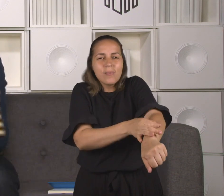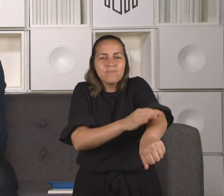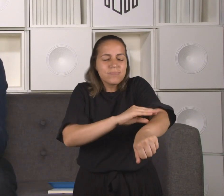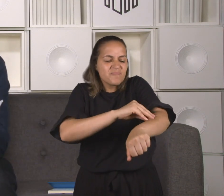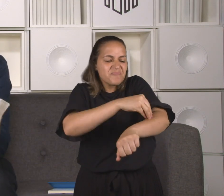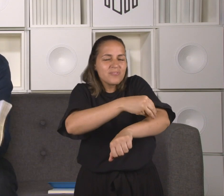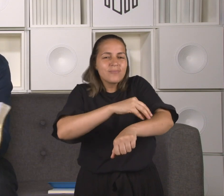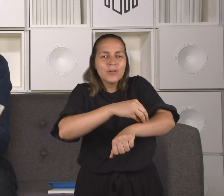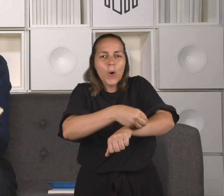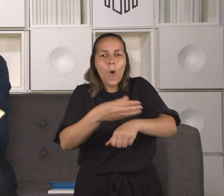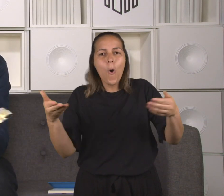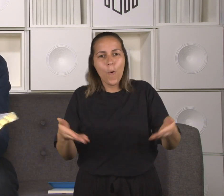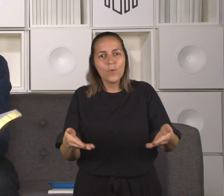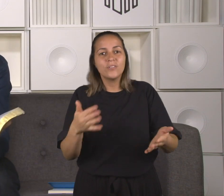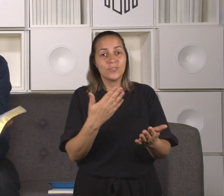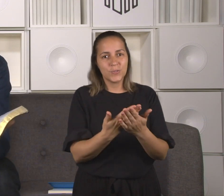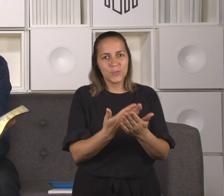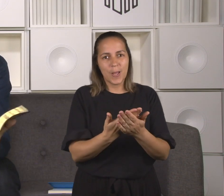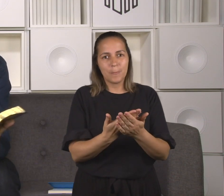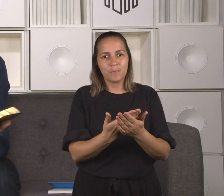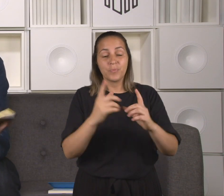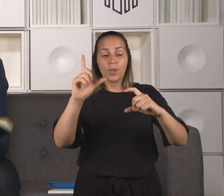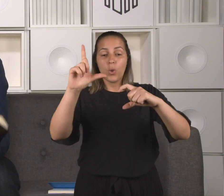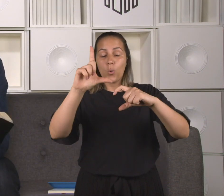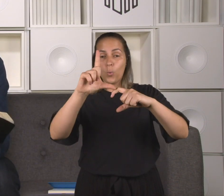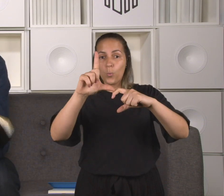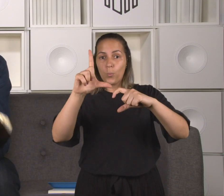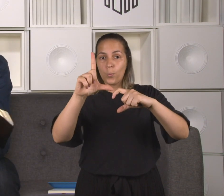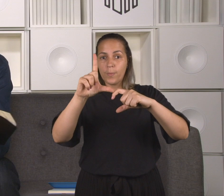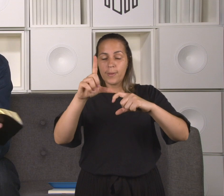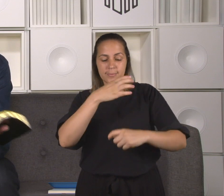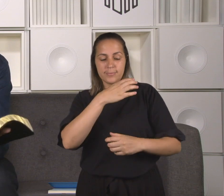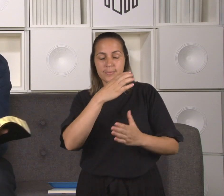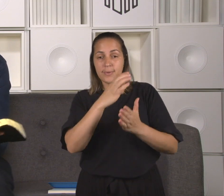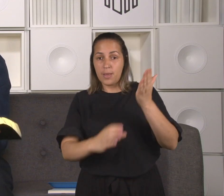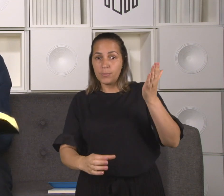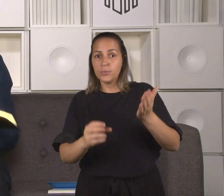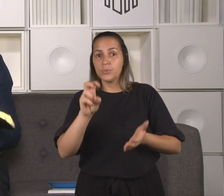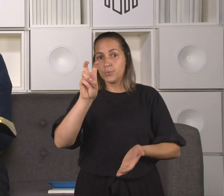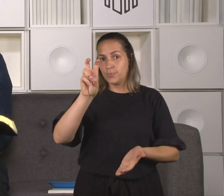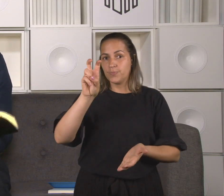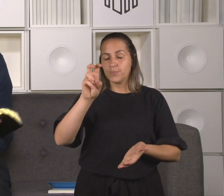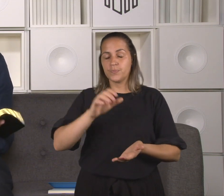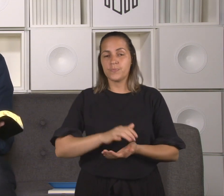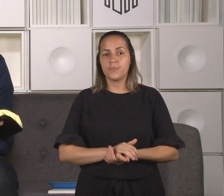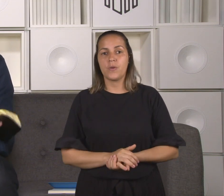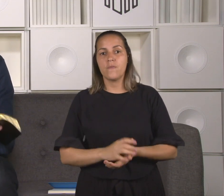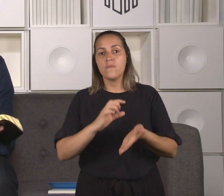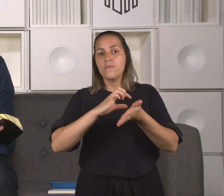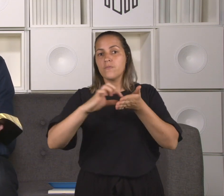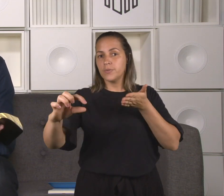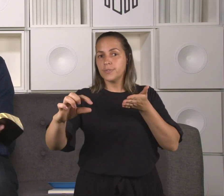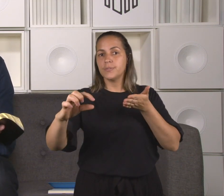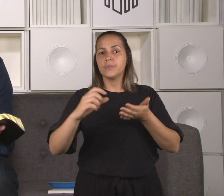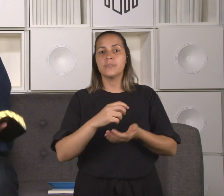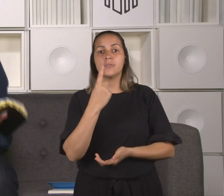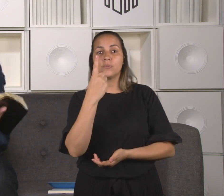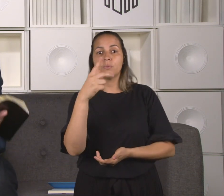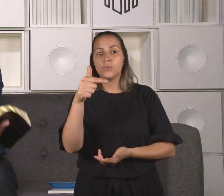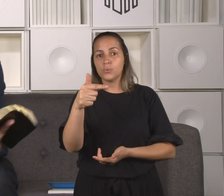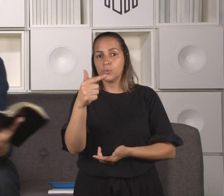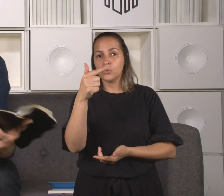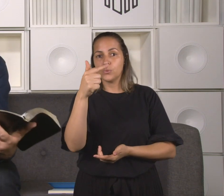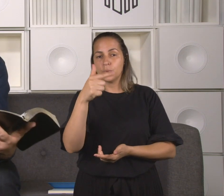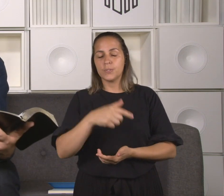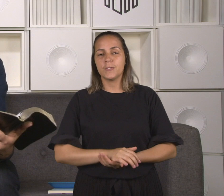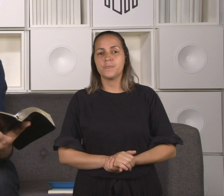referência é Lucas, no capítulo 5. E eu começo a ler o versículo de número 12,